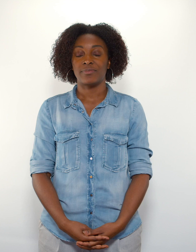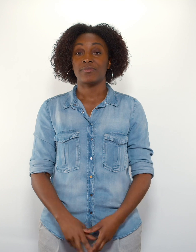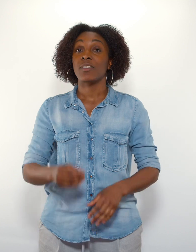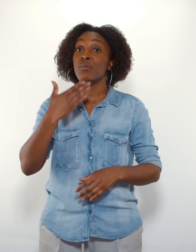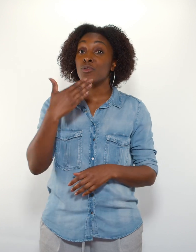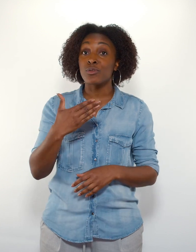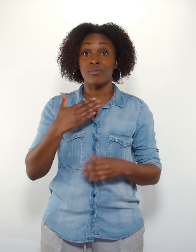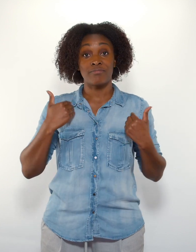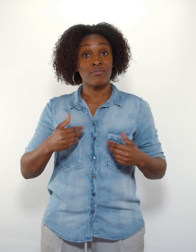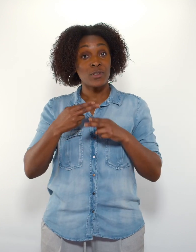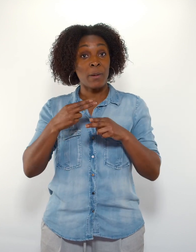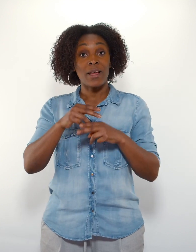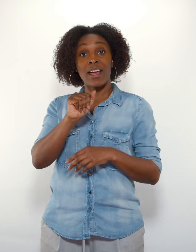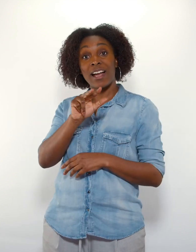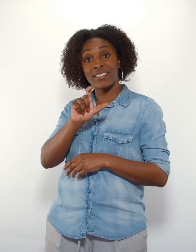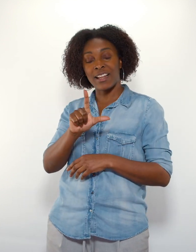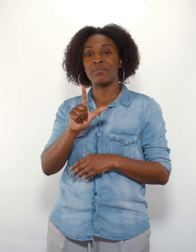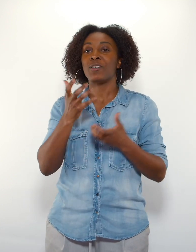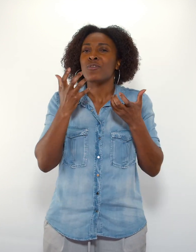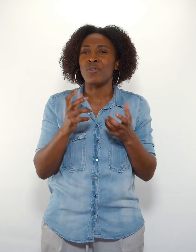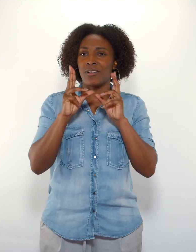Bonjour, je m'appelle Axel et je vais te raconter mon histoire.